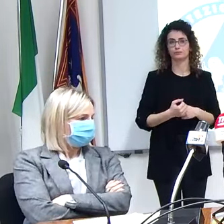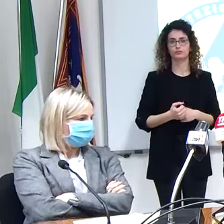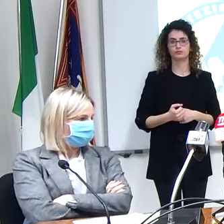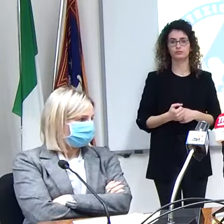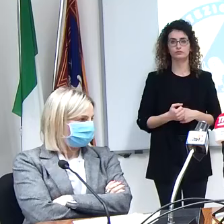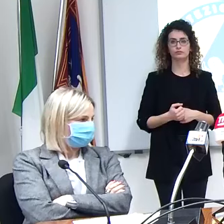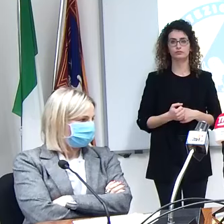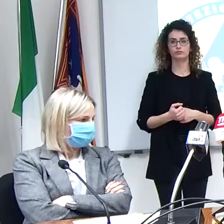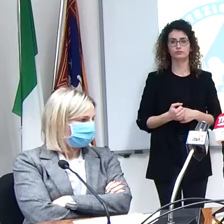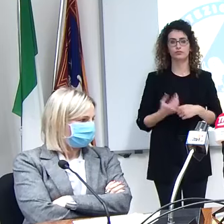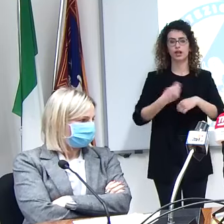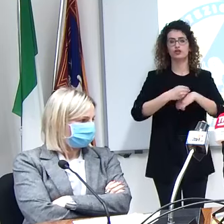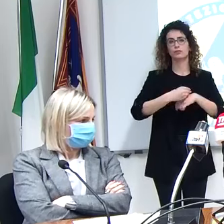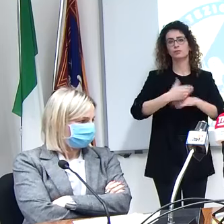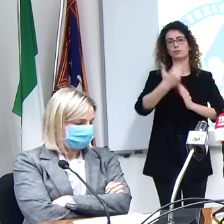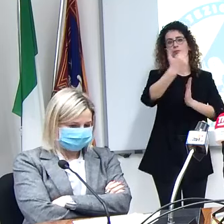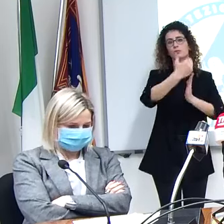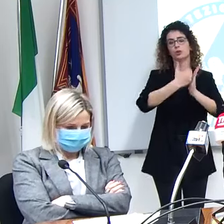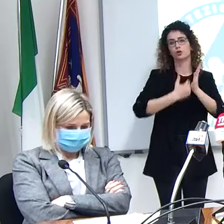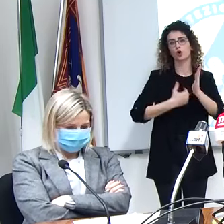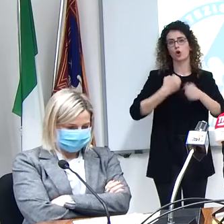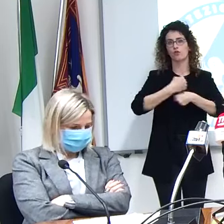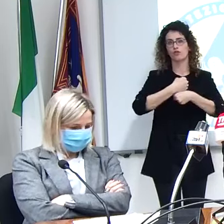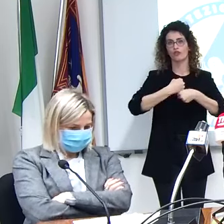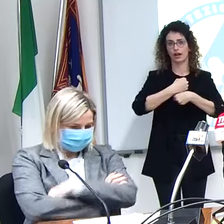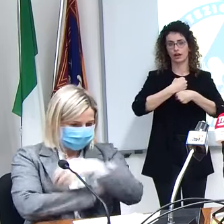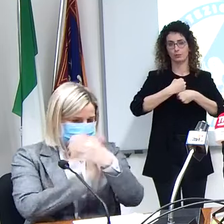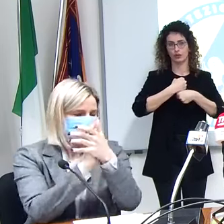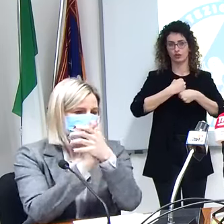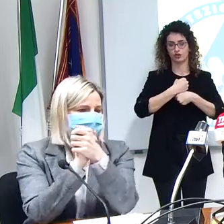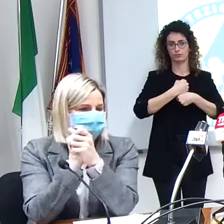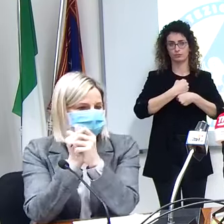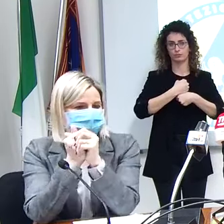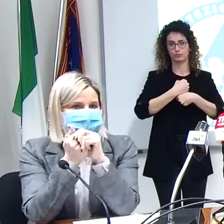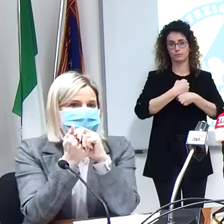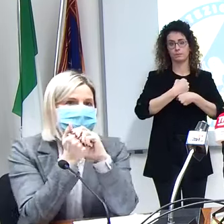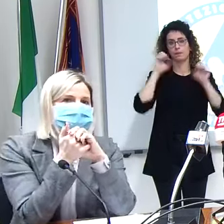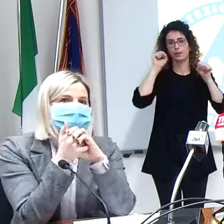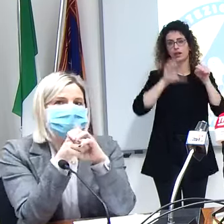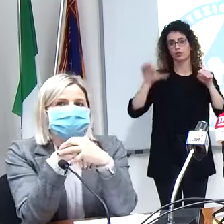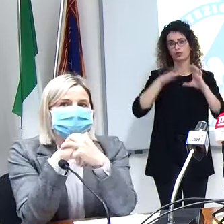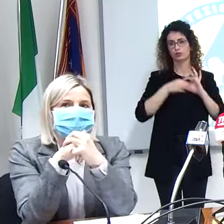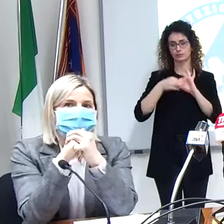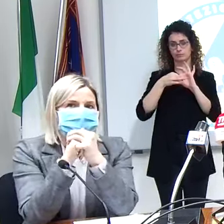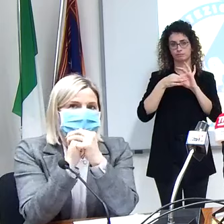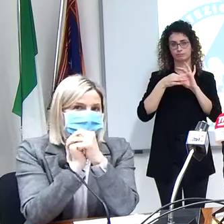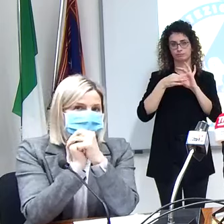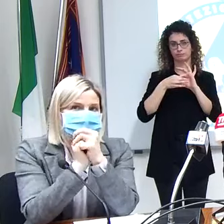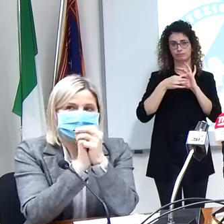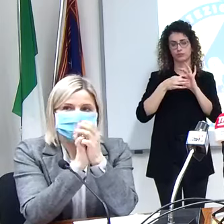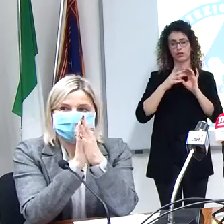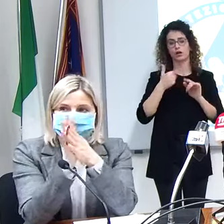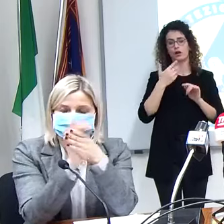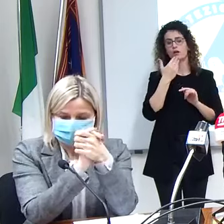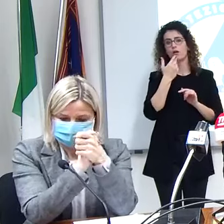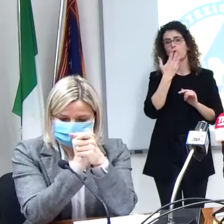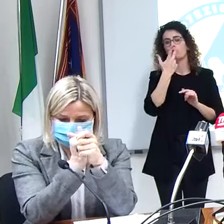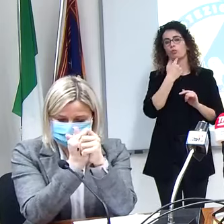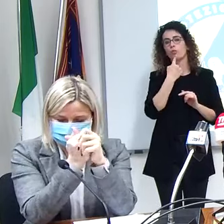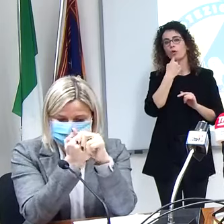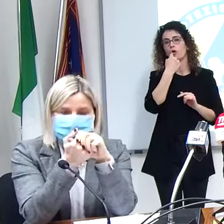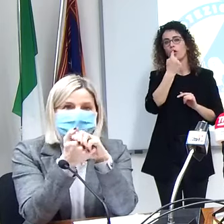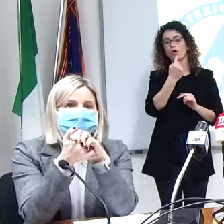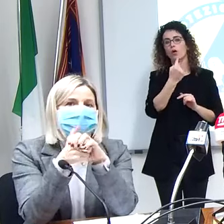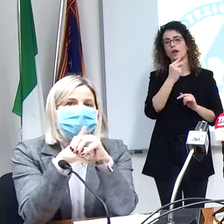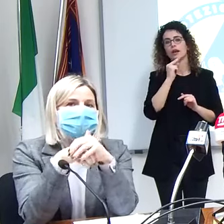rispetto al protocollo farmaci che ha adottato la regione del Veneto anche per cercare di dare risposta a